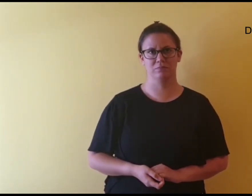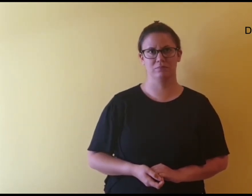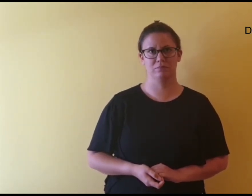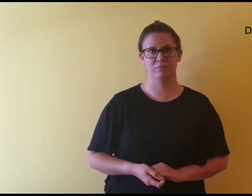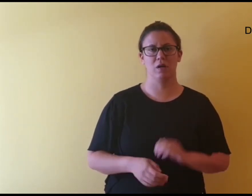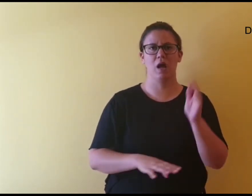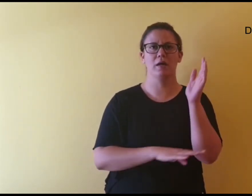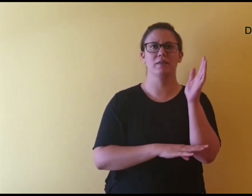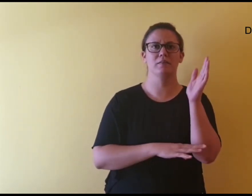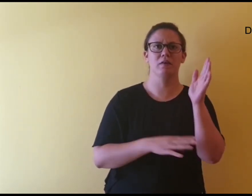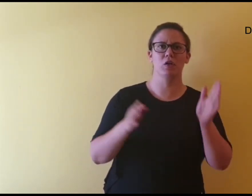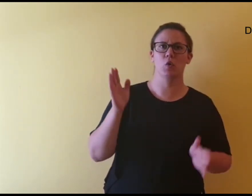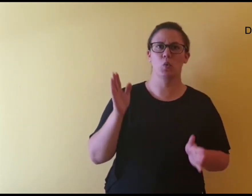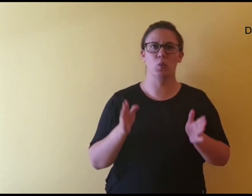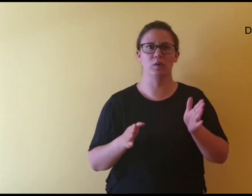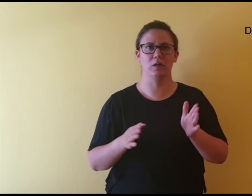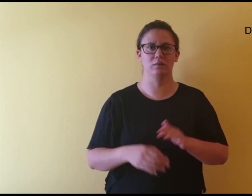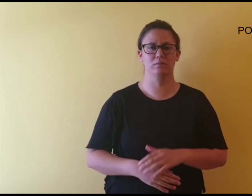Drveni lutak.